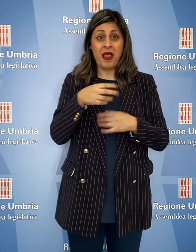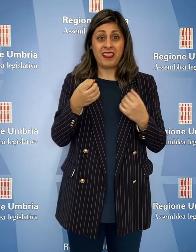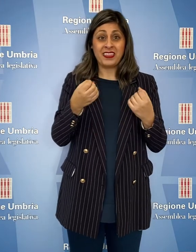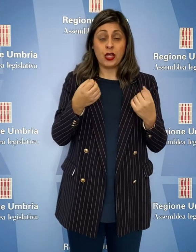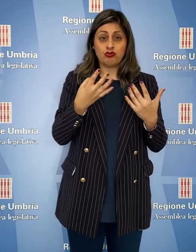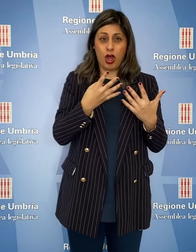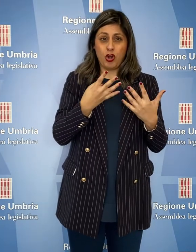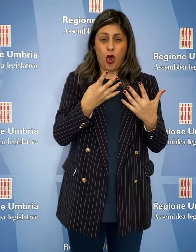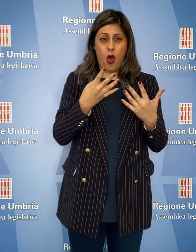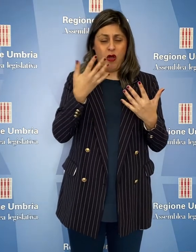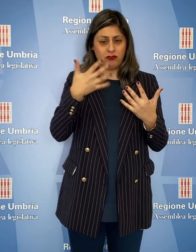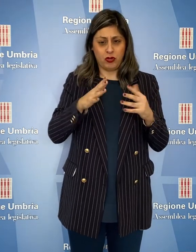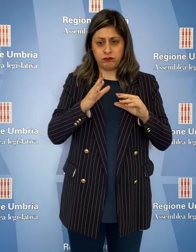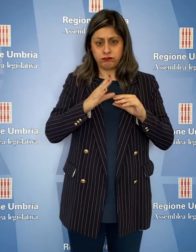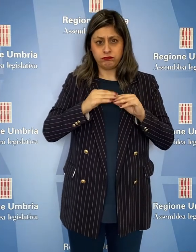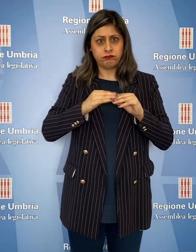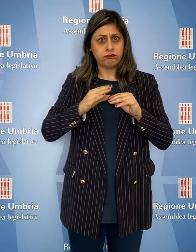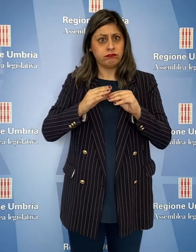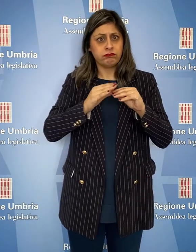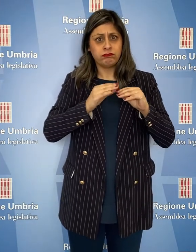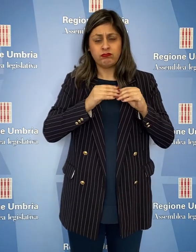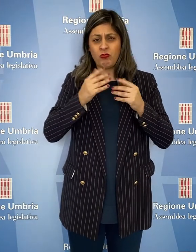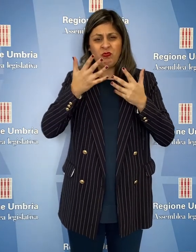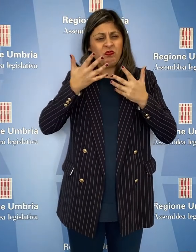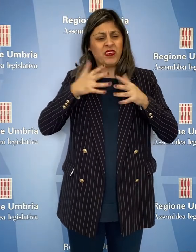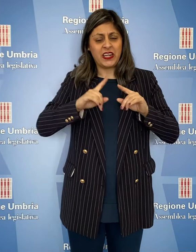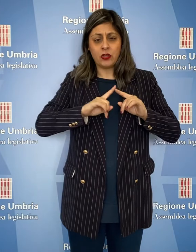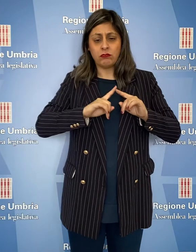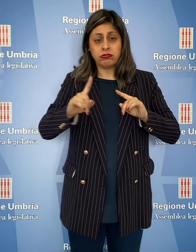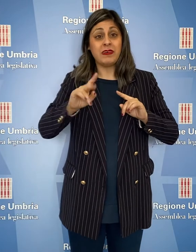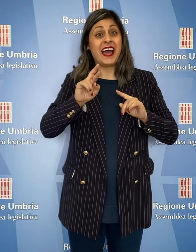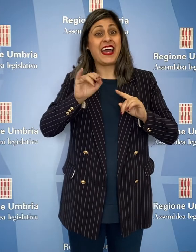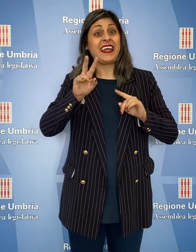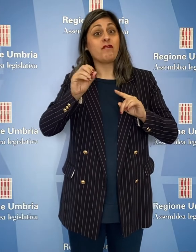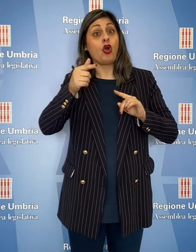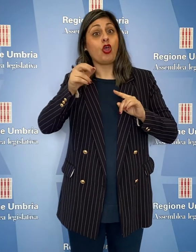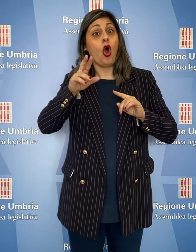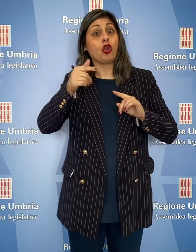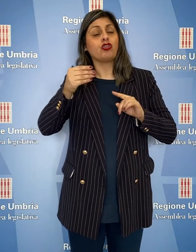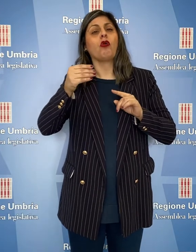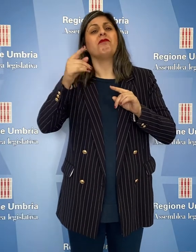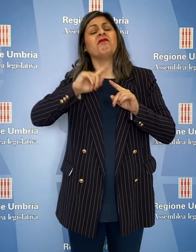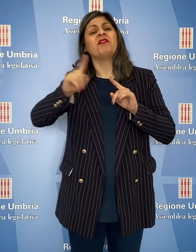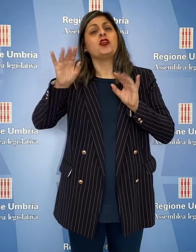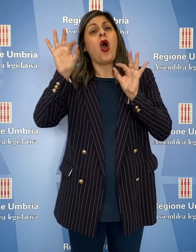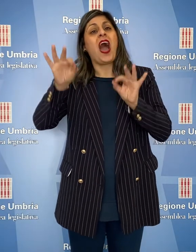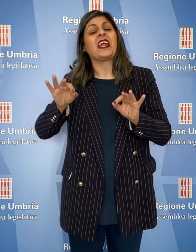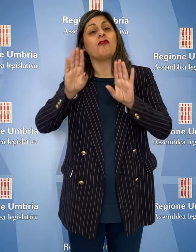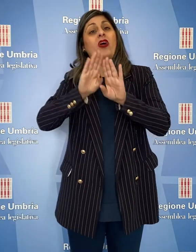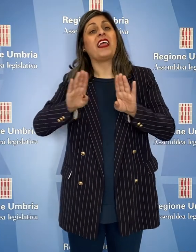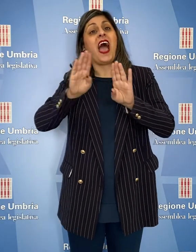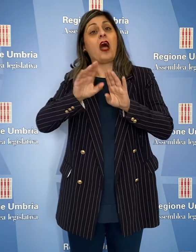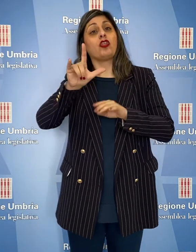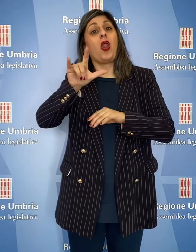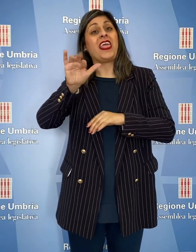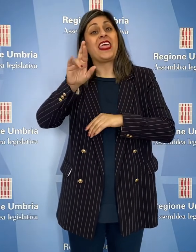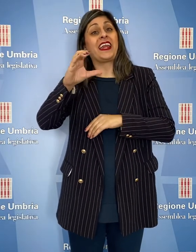agosto 2019, con l'opera ormai conclusa nel suo tratto Rivotorto-Teatro Lyric, sono